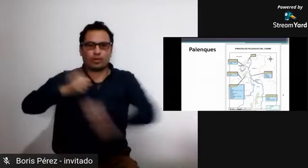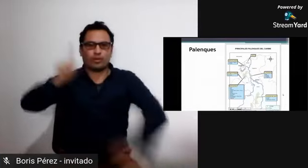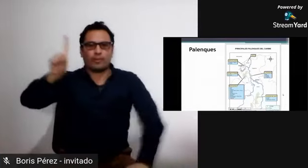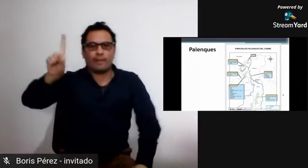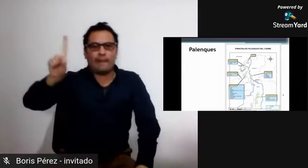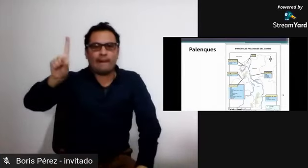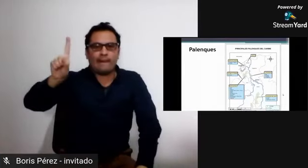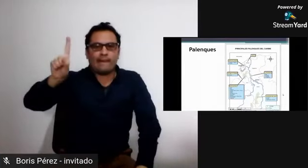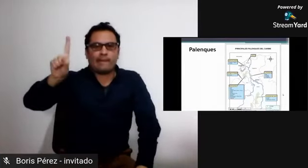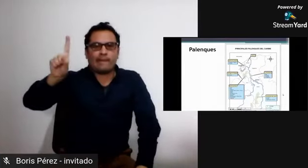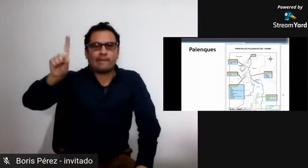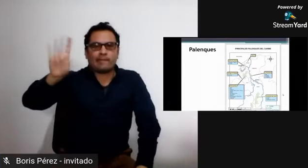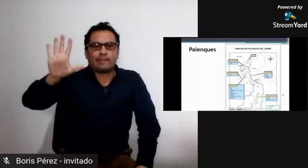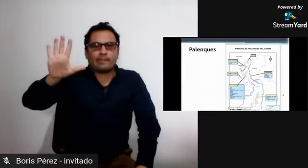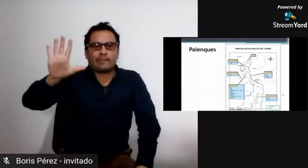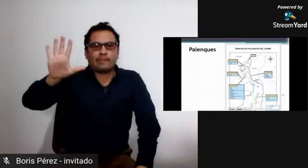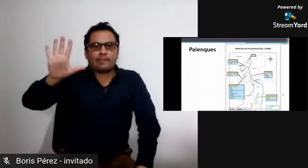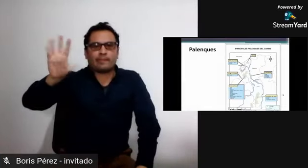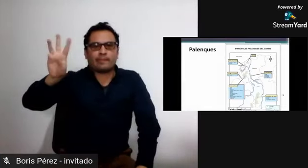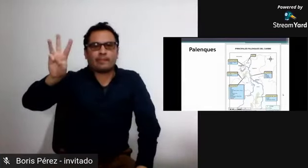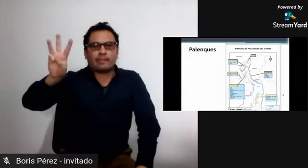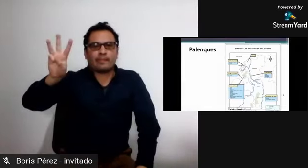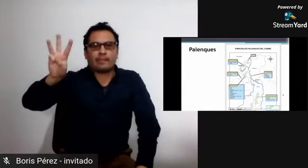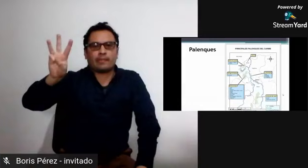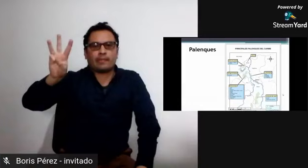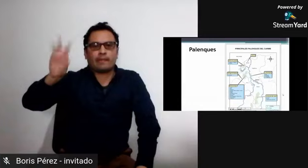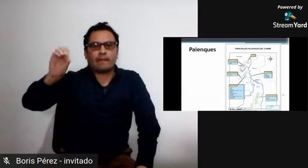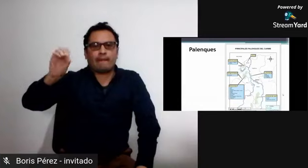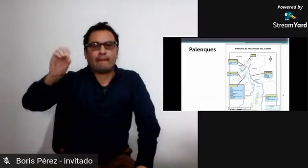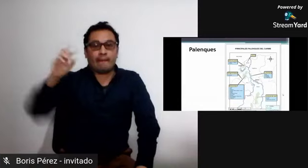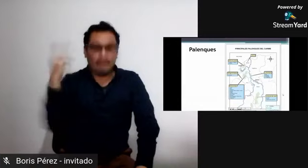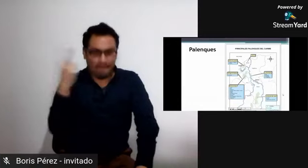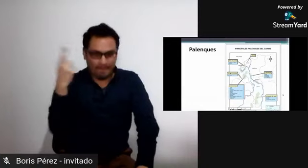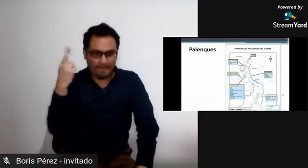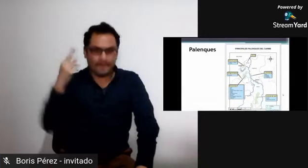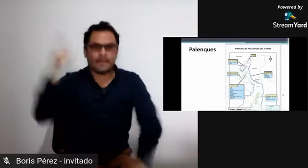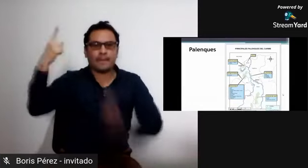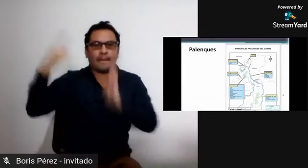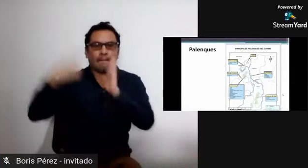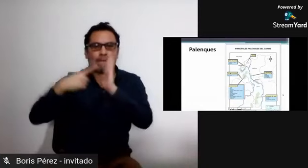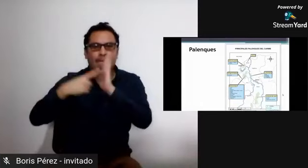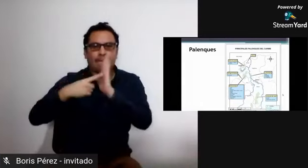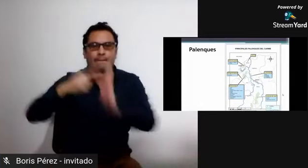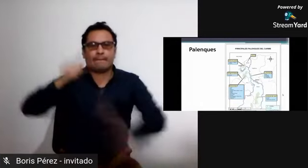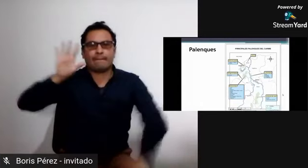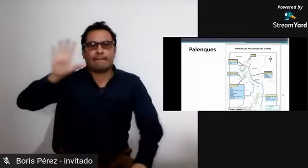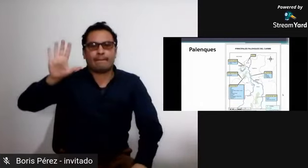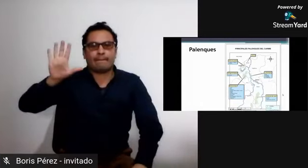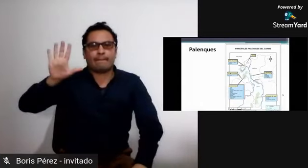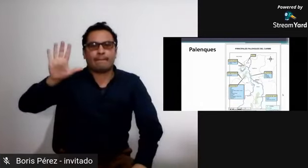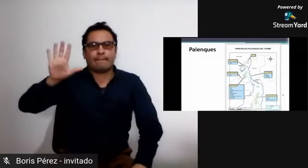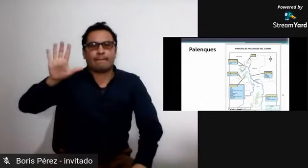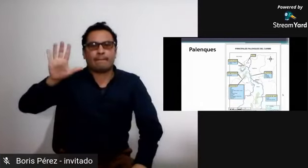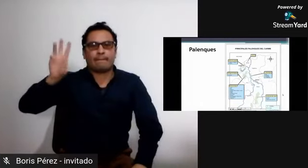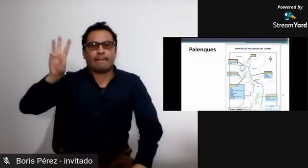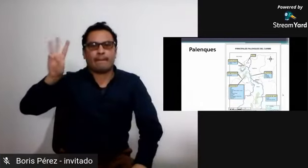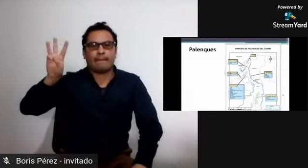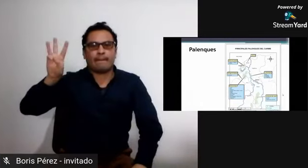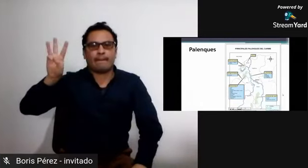sus casas. Esto ocurrió en 1530, ¿sí? Lo repito,